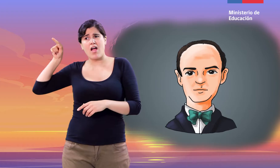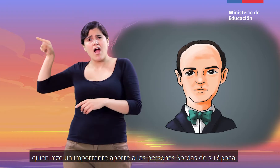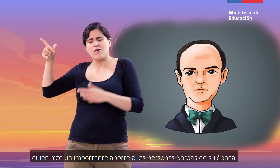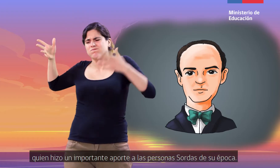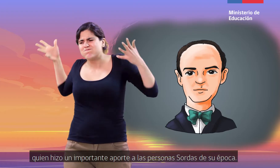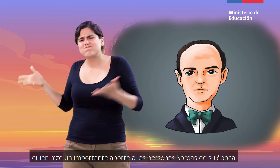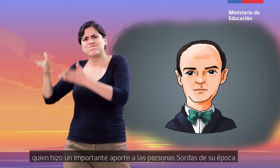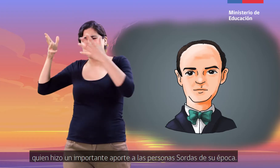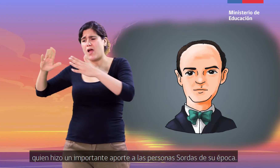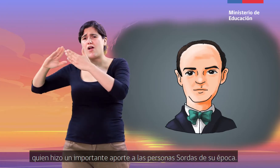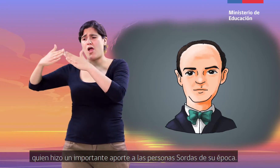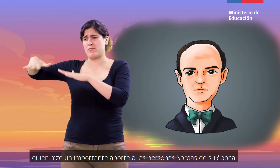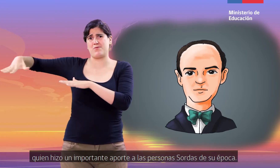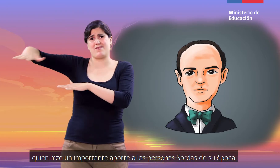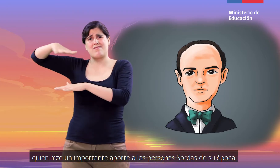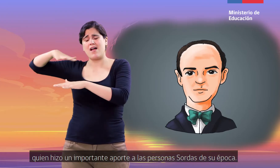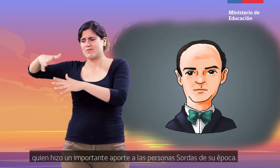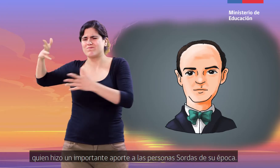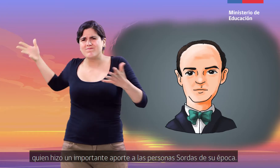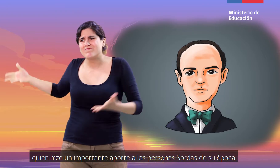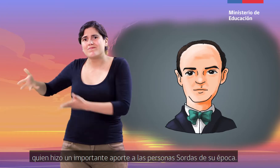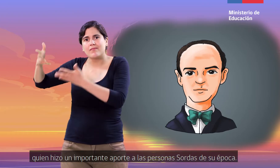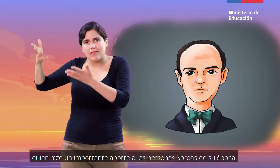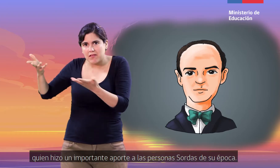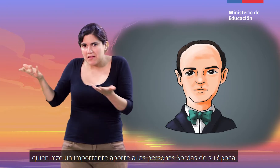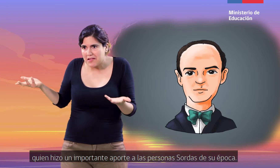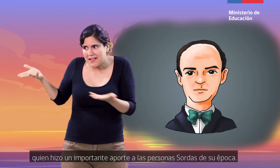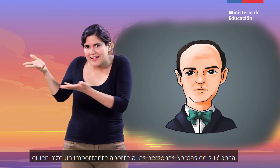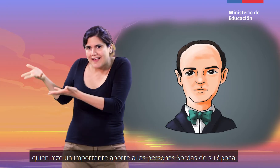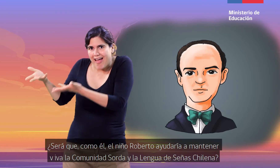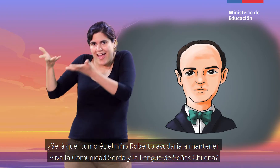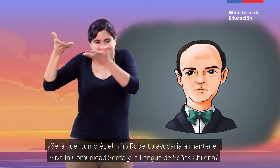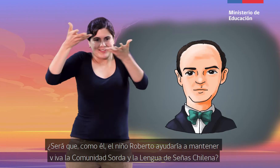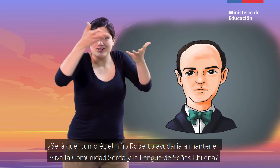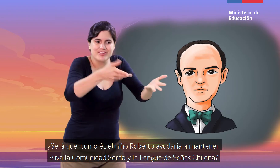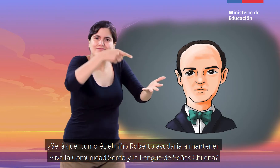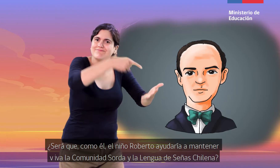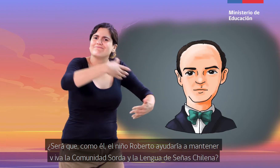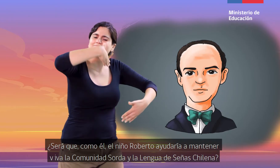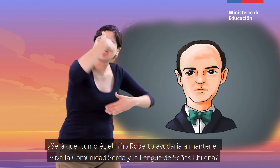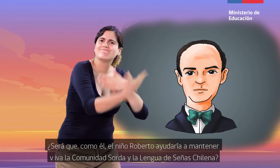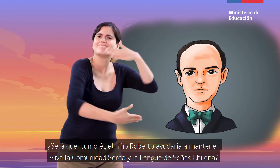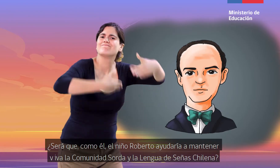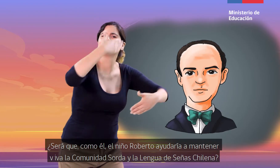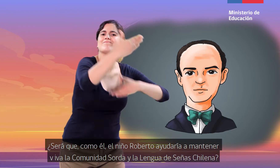¿Quién hizo un importante aporte a las personas sordas de su época? ¿Será que, como él, el niño Roberto